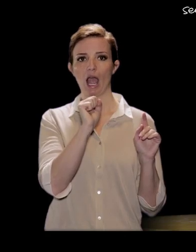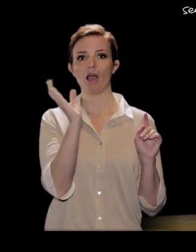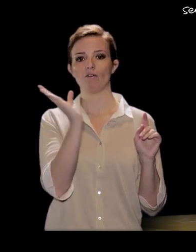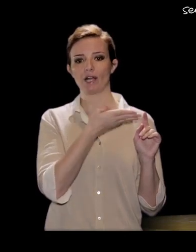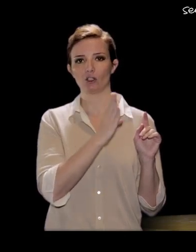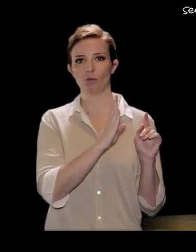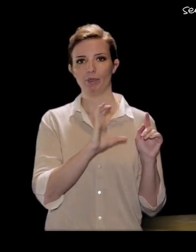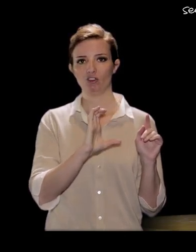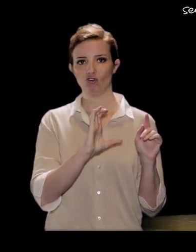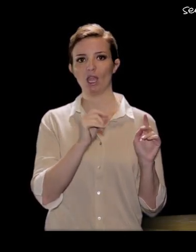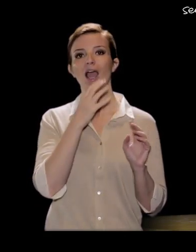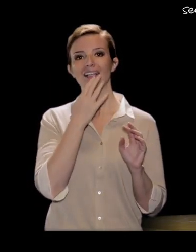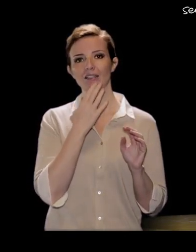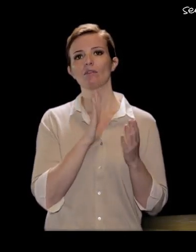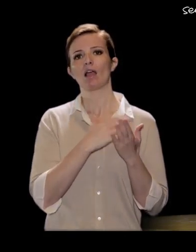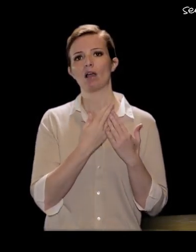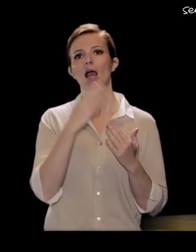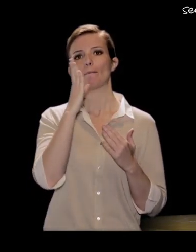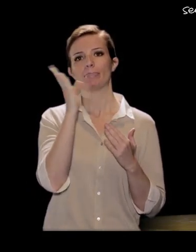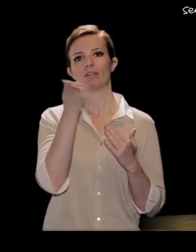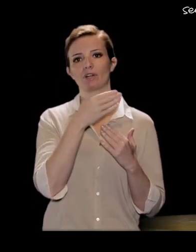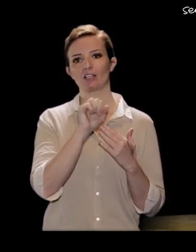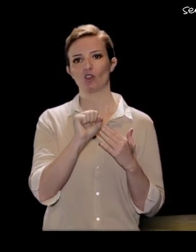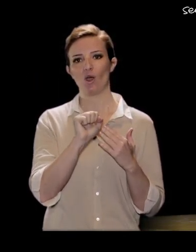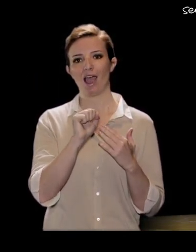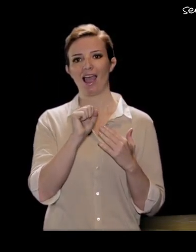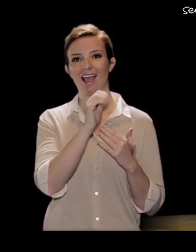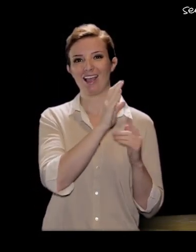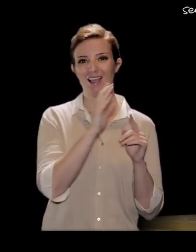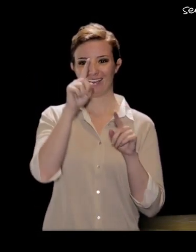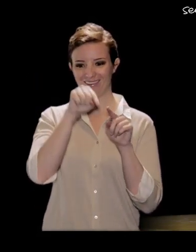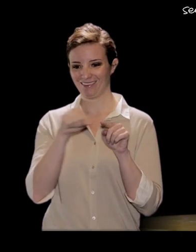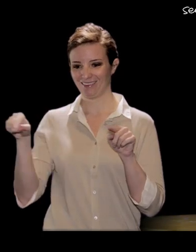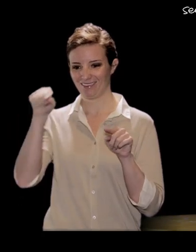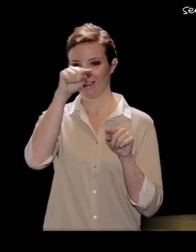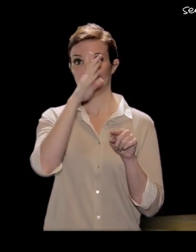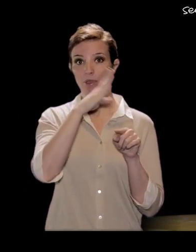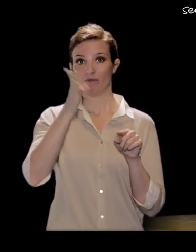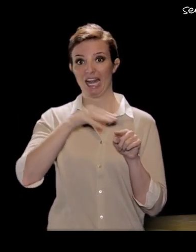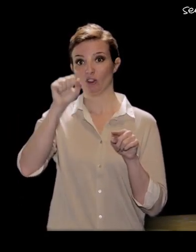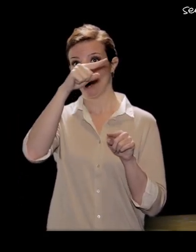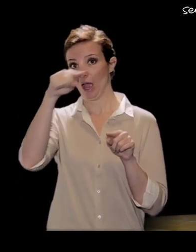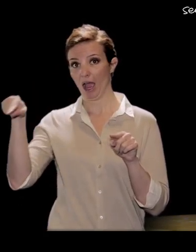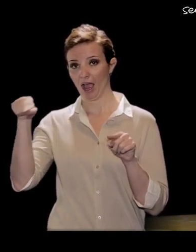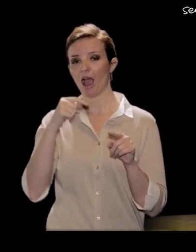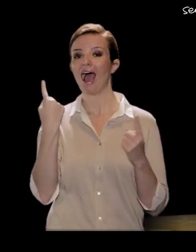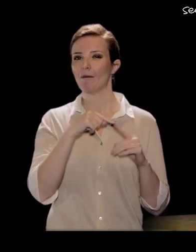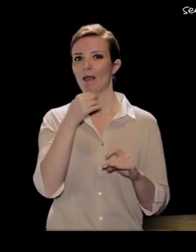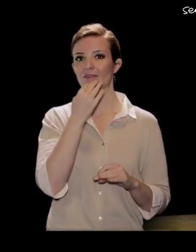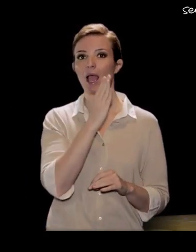ossia è pari a B fratto A. Questo ci porta a scrivere che B, cateto, è uguale ad